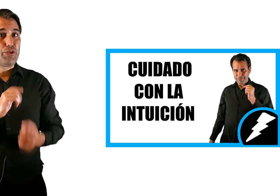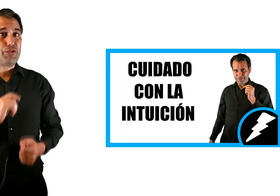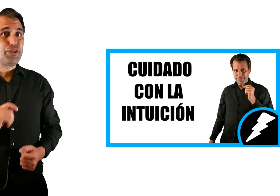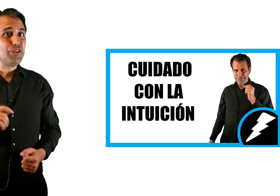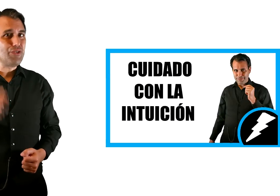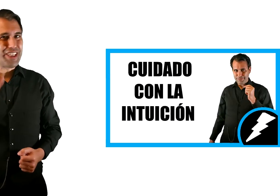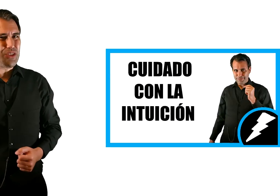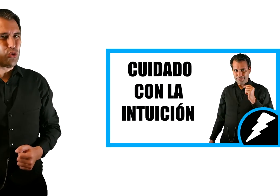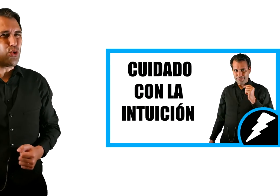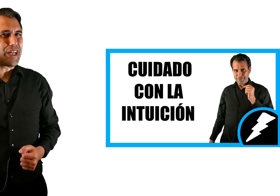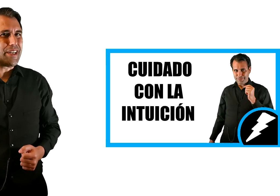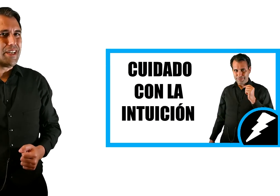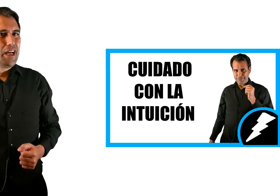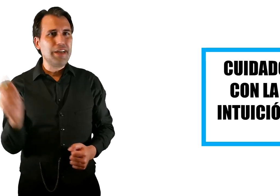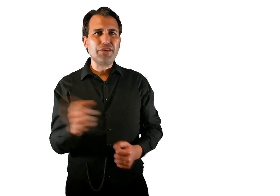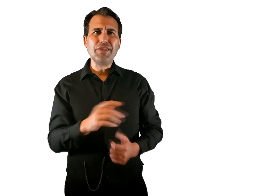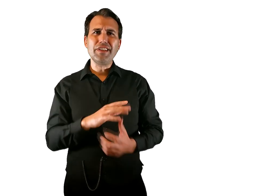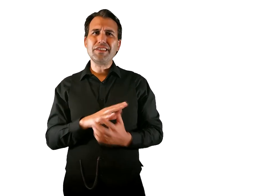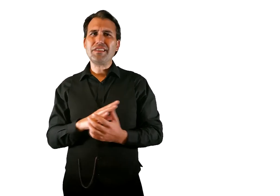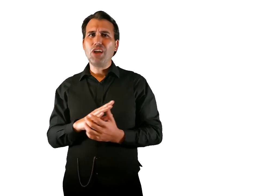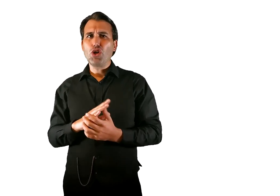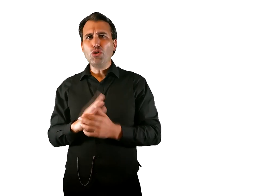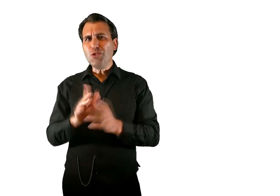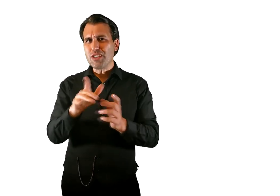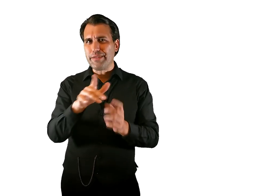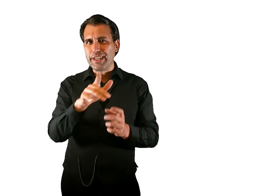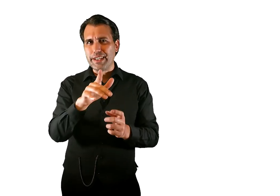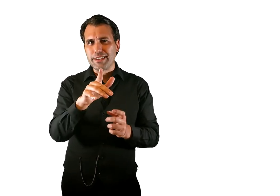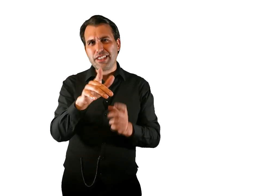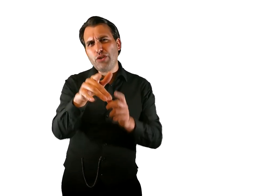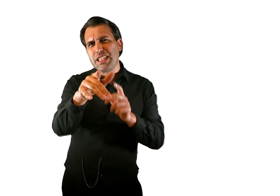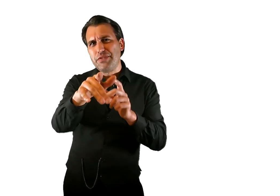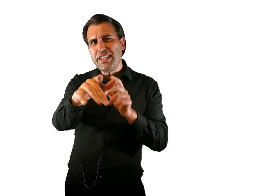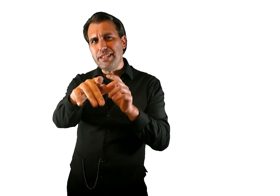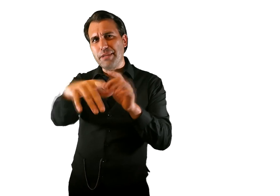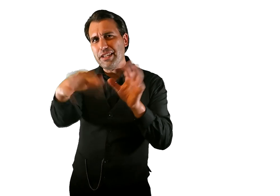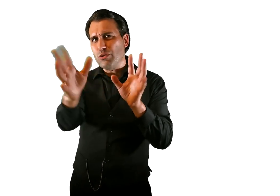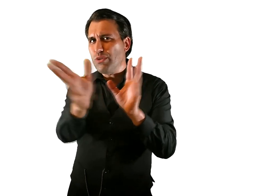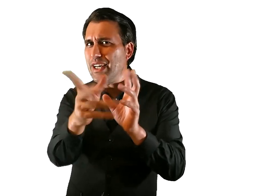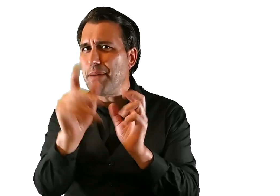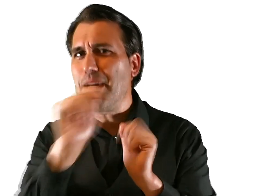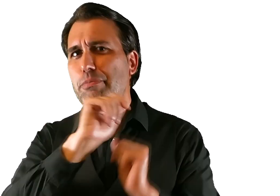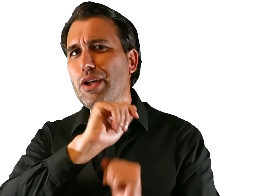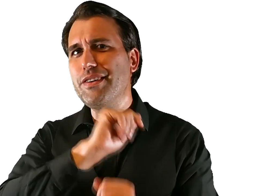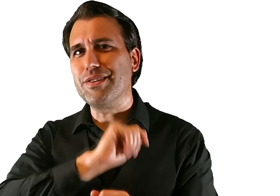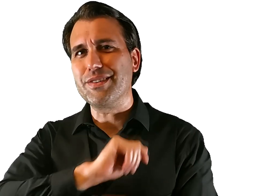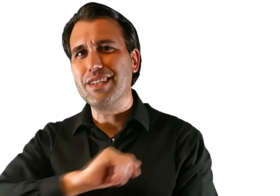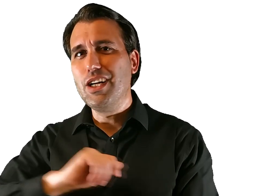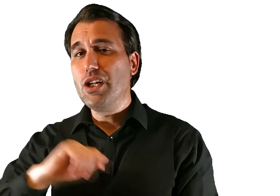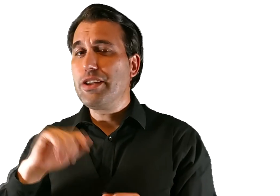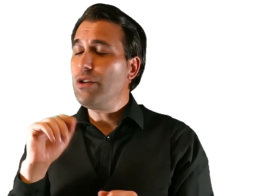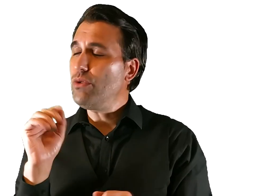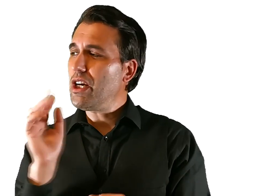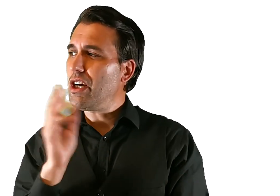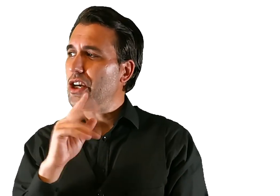que tu intuición te susurra. Entonces, ¿cómo saber si no eres víctima de una manipulación, de una